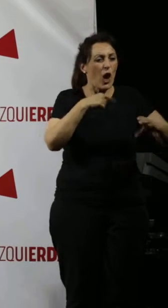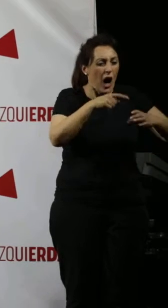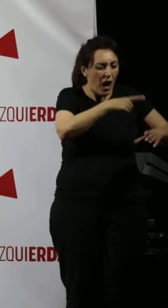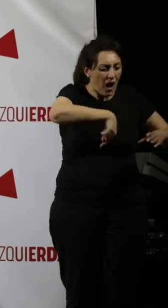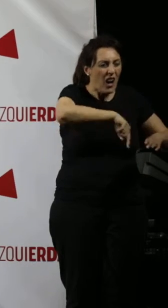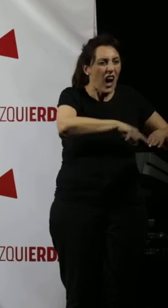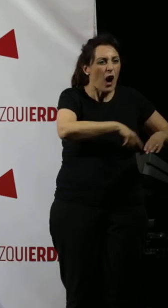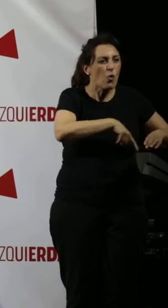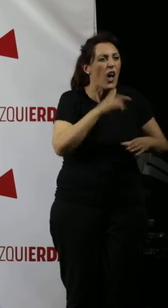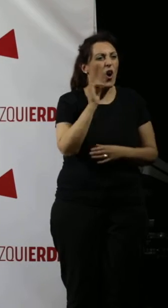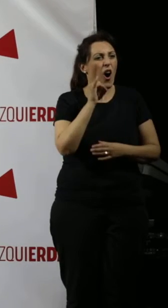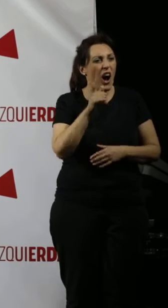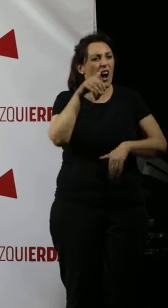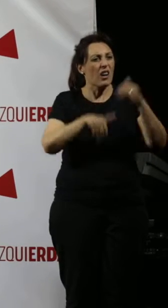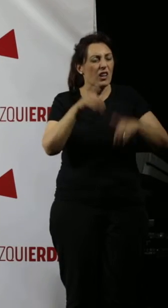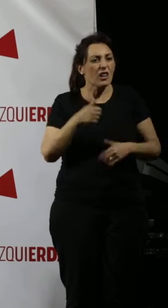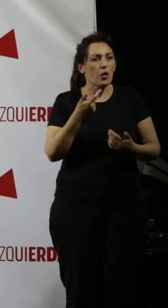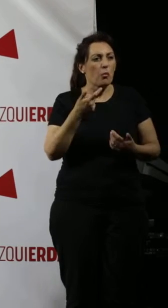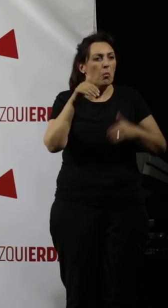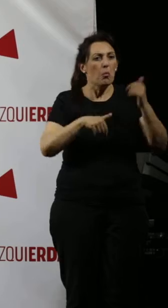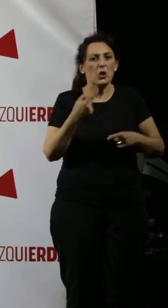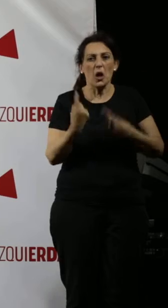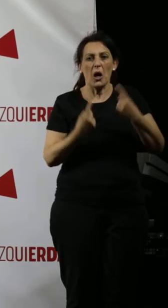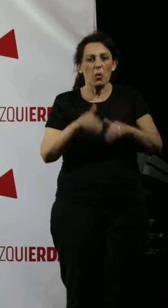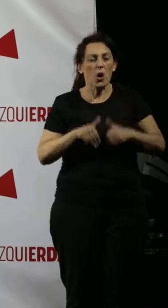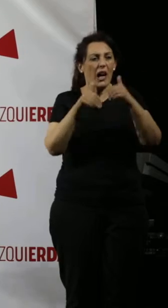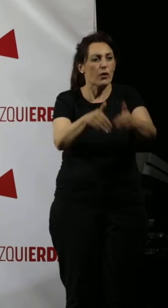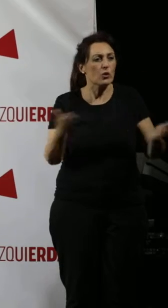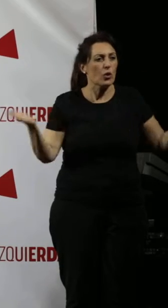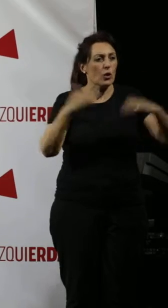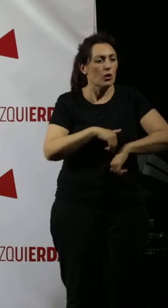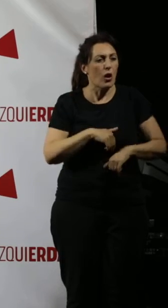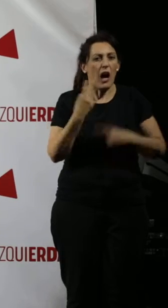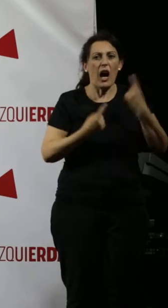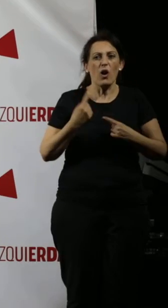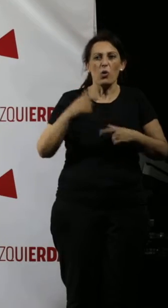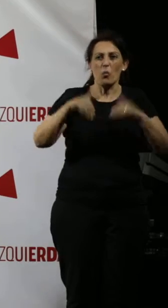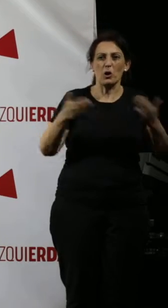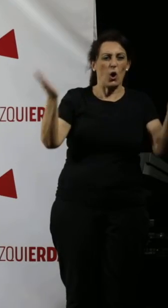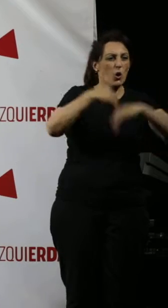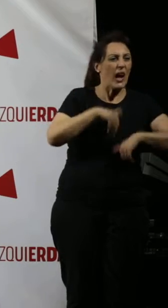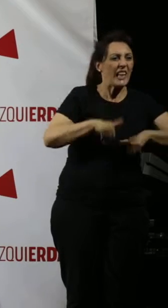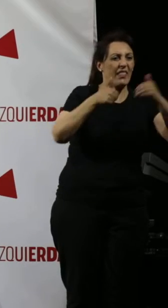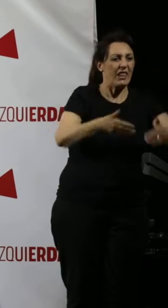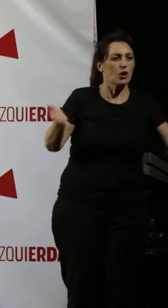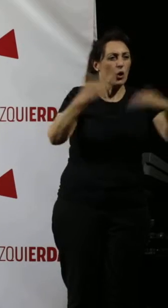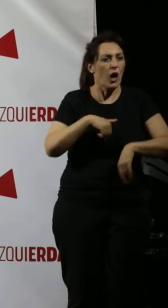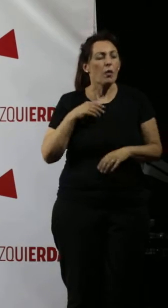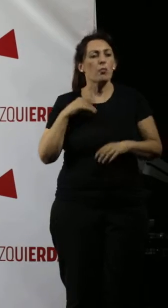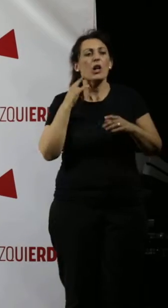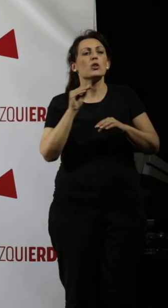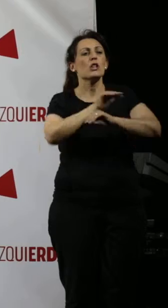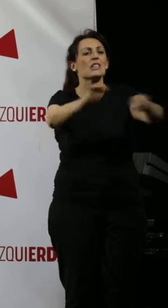en la ley electoral que permita que votos no tengan candidatura y candidatura no tengan votos. Por eso yo quiero hacer un llamamiento, un